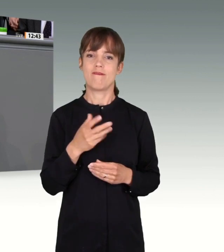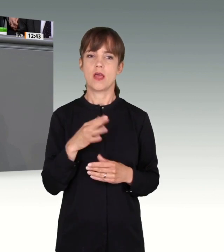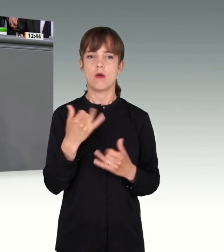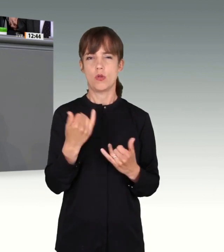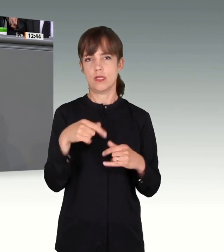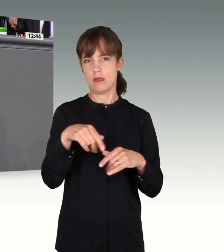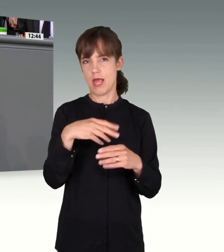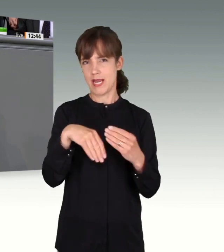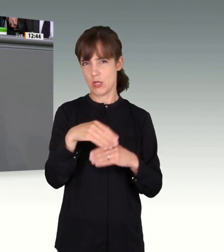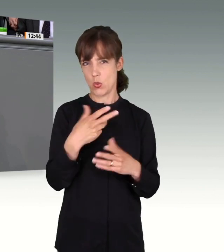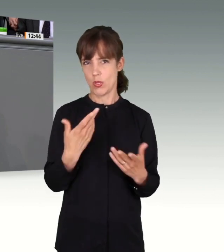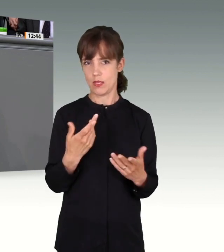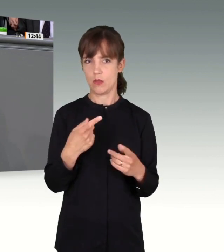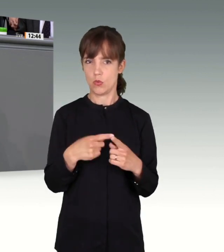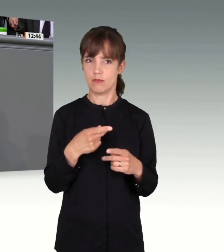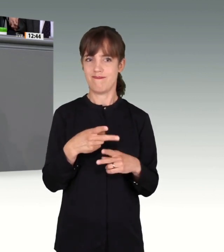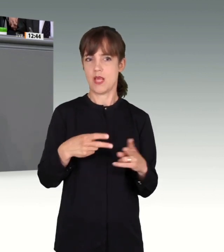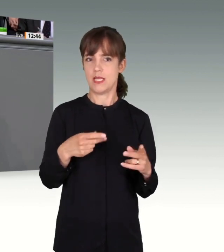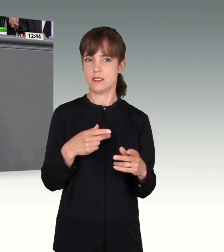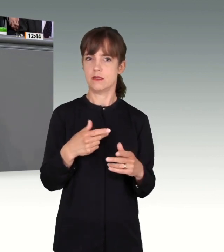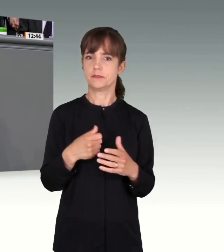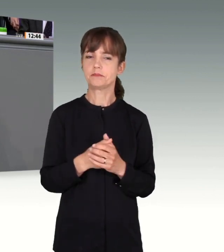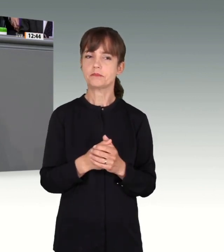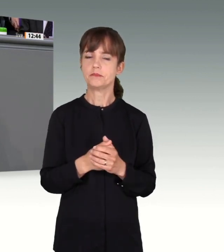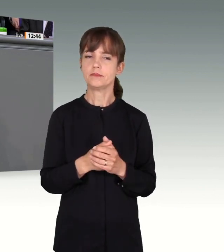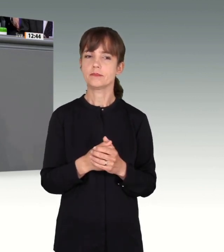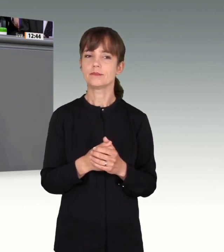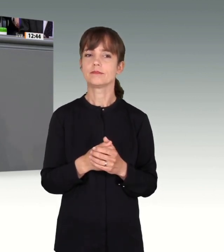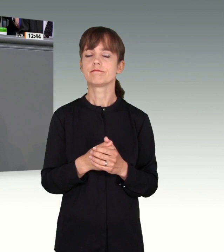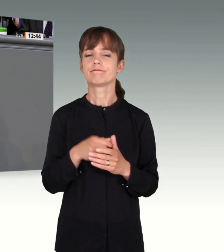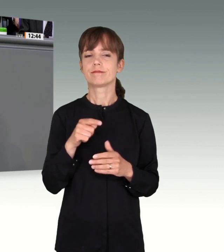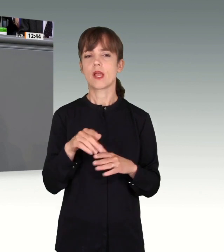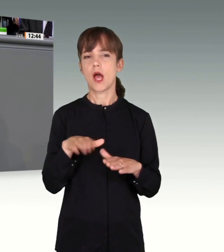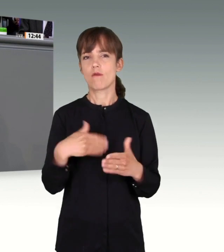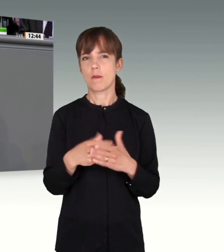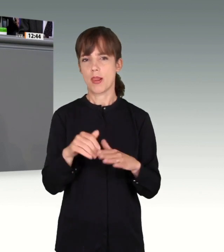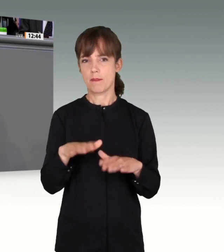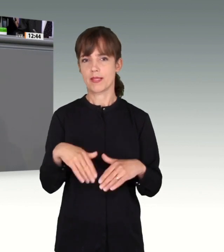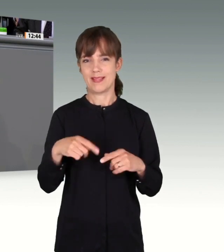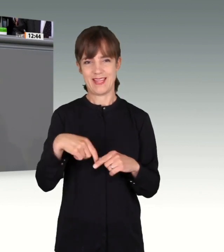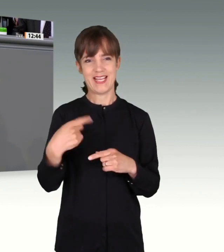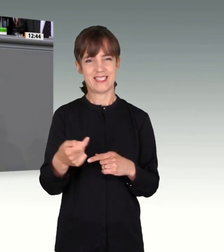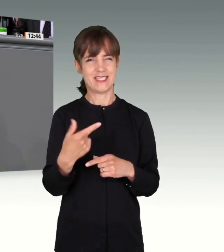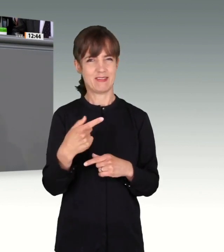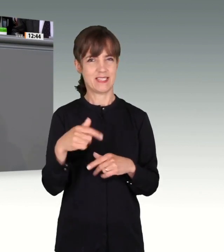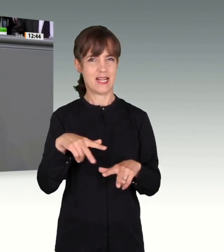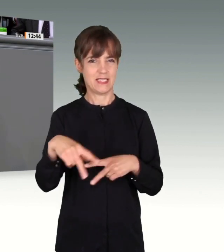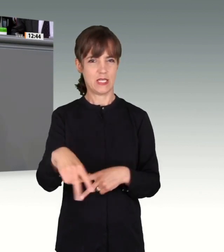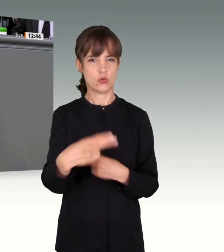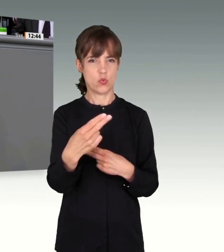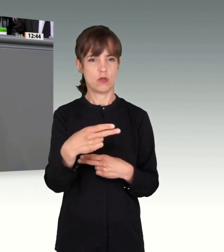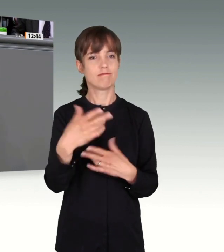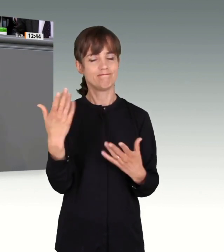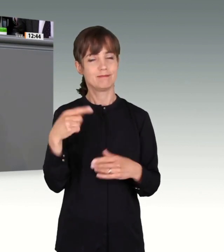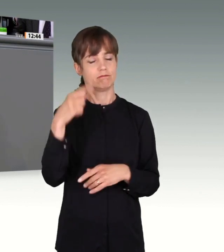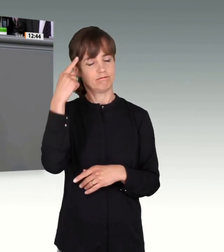vom Breitscheidplatz. Die Aufgabe des Parlaments in der nächsten, der 20. Legislatur wird es sein, auch in Erinnerung an diese Menschen